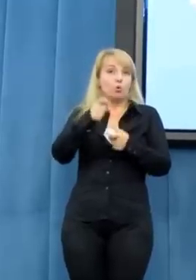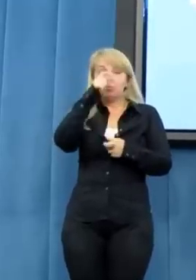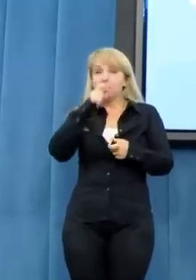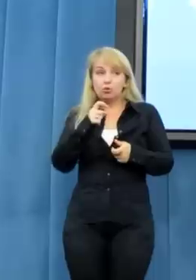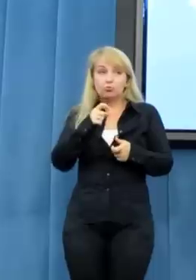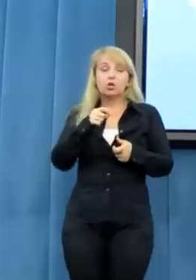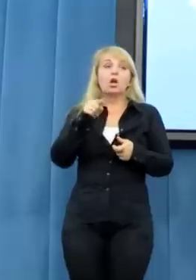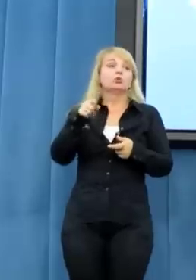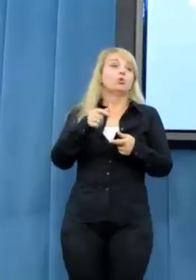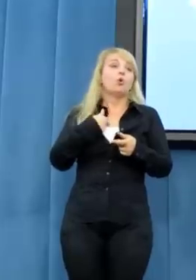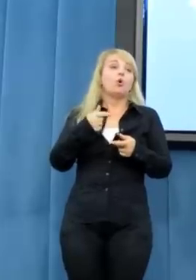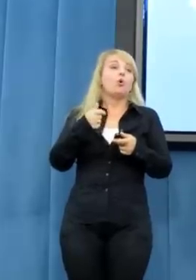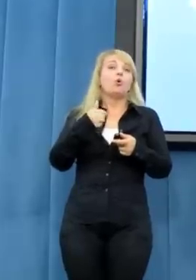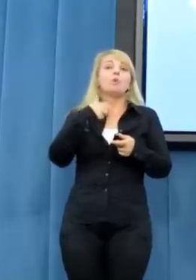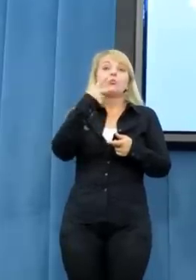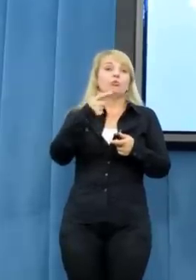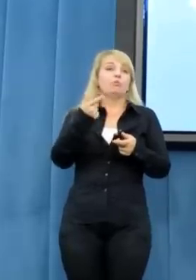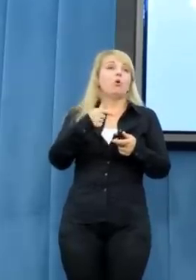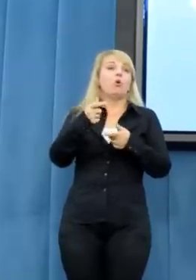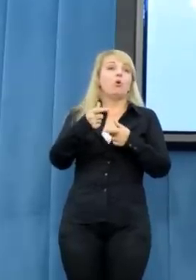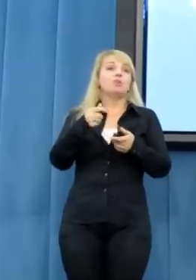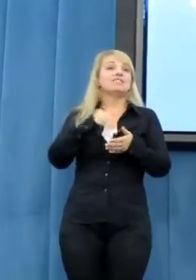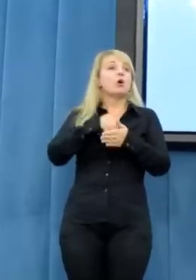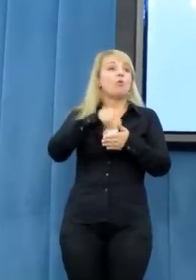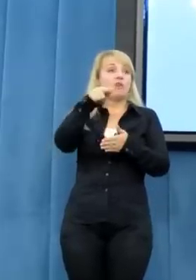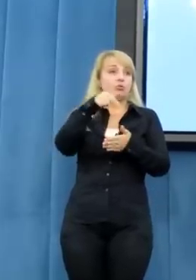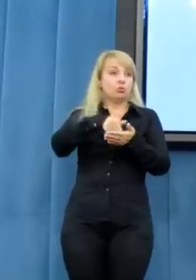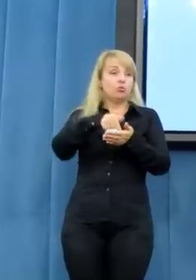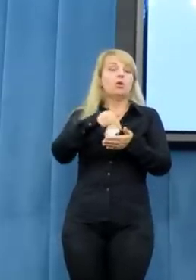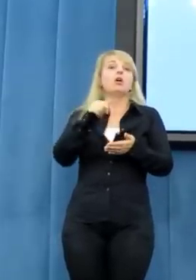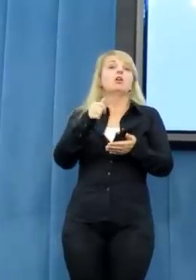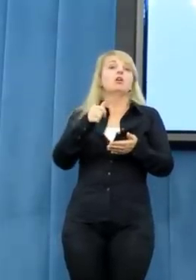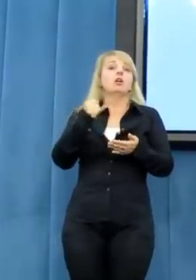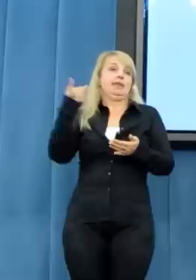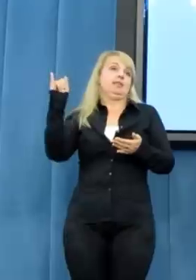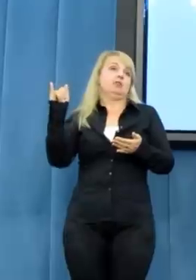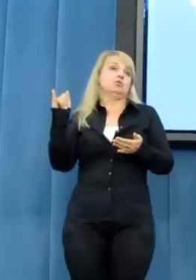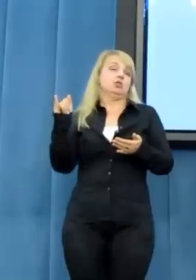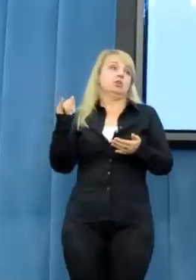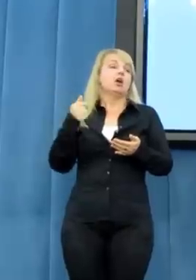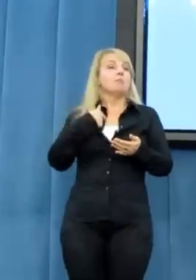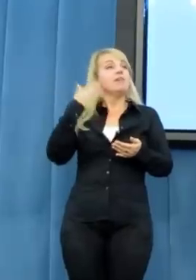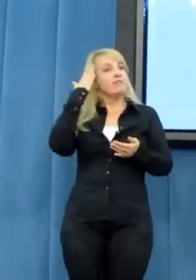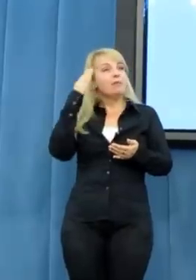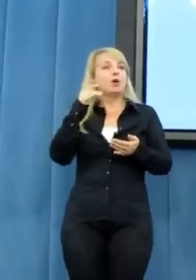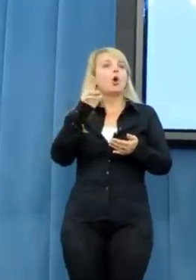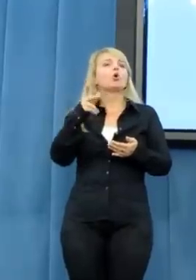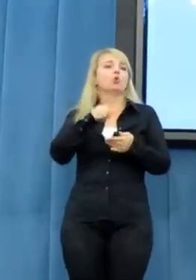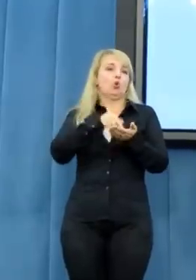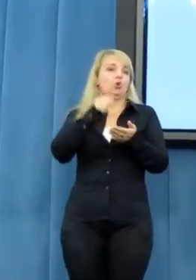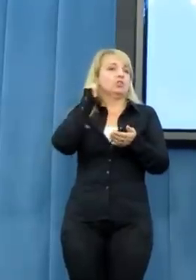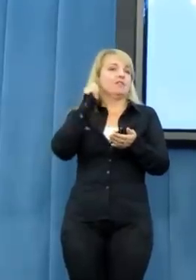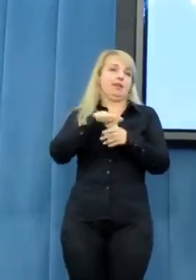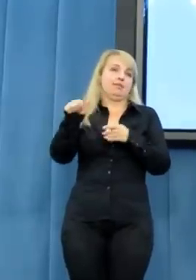potraktowana. Natomiast nie można oczywiście nie dostrzegać faktu, kim jest KORZE i dlaczego o tej sprawie mówimy. Natomiast w naszym